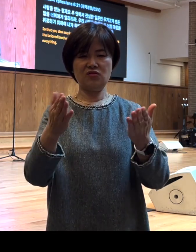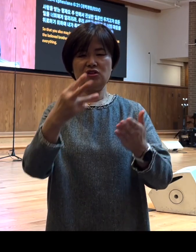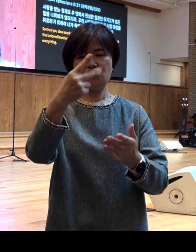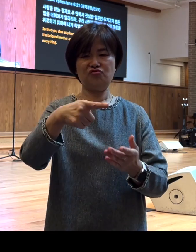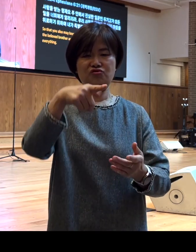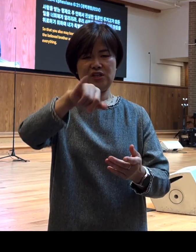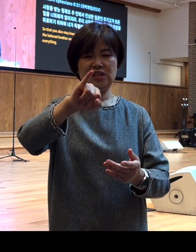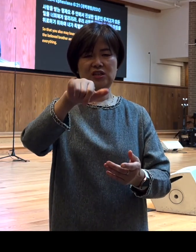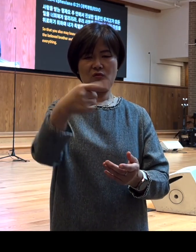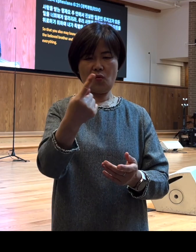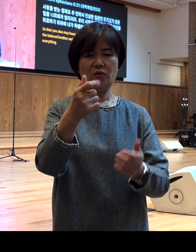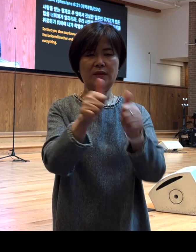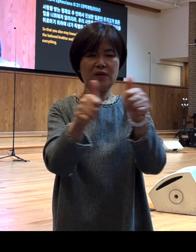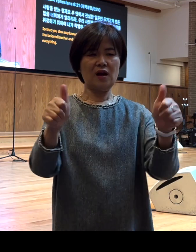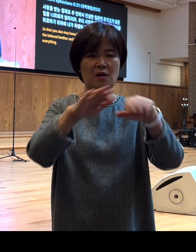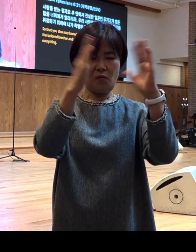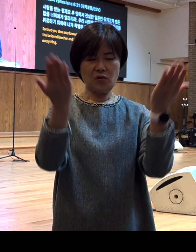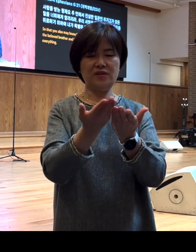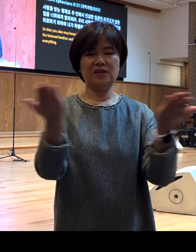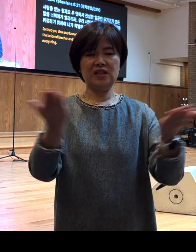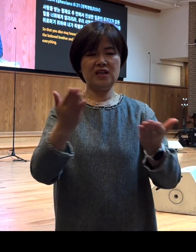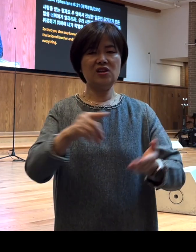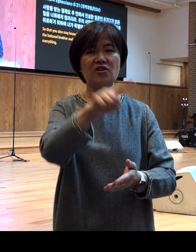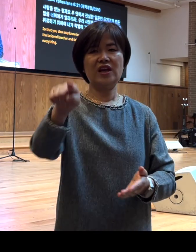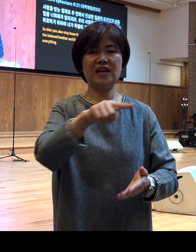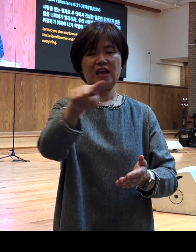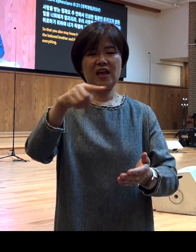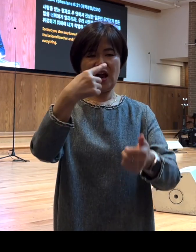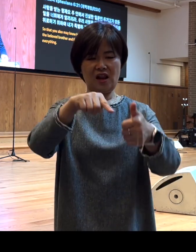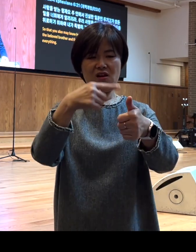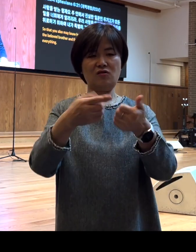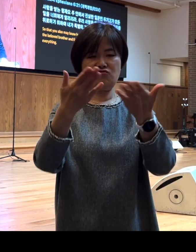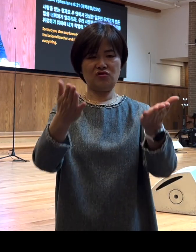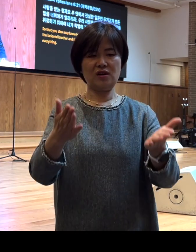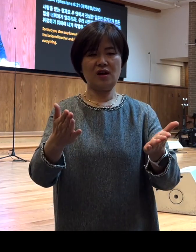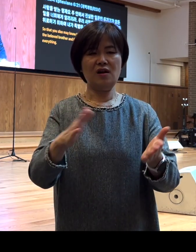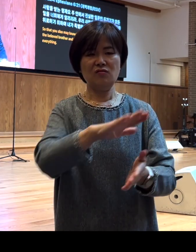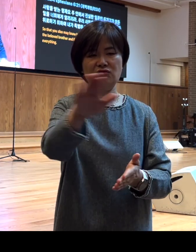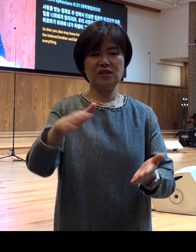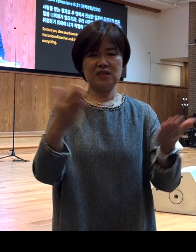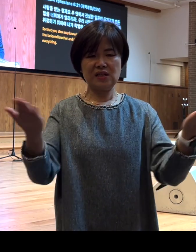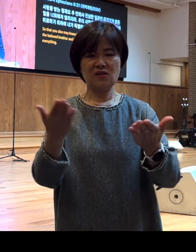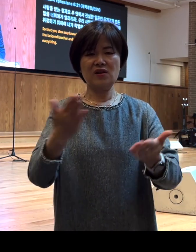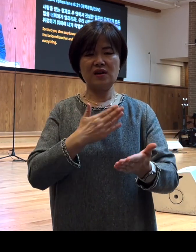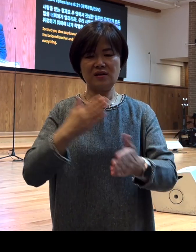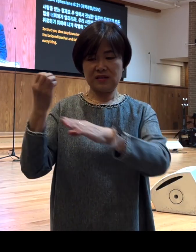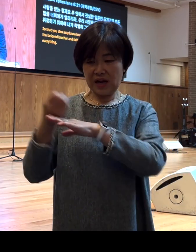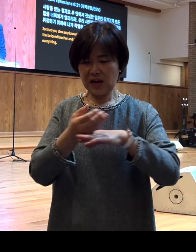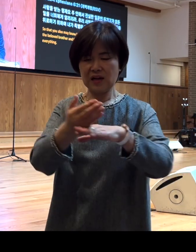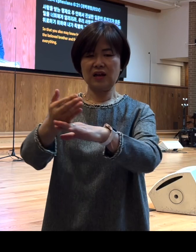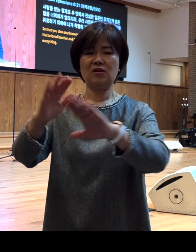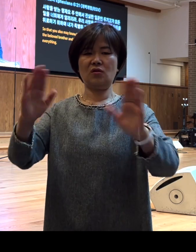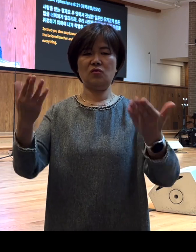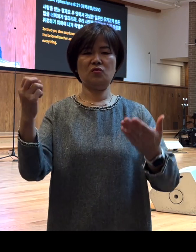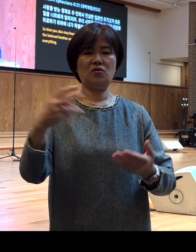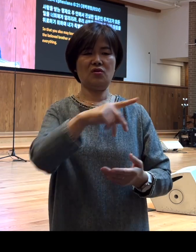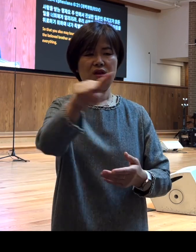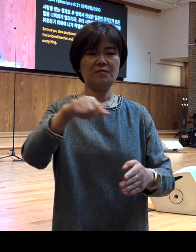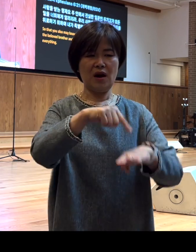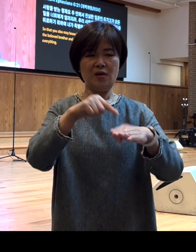두기고가 모든 일을 너희에게 알리라 우리 사정을 알리고 또 너희 마음을 위로하기 위하여